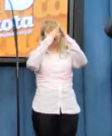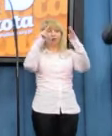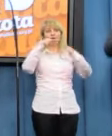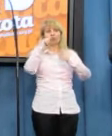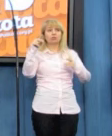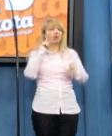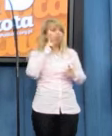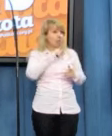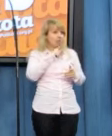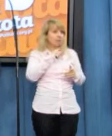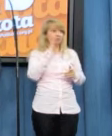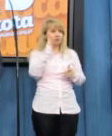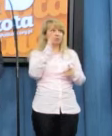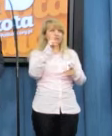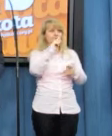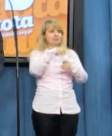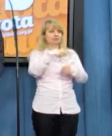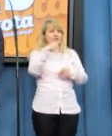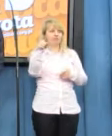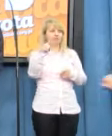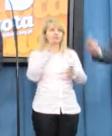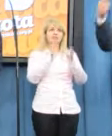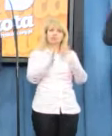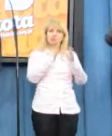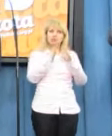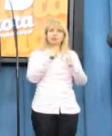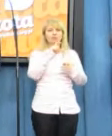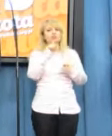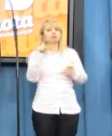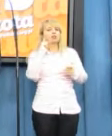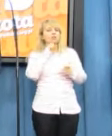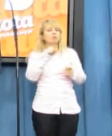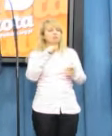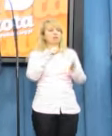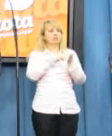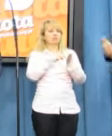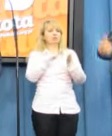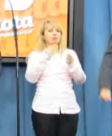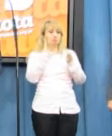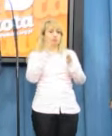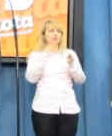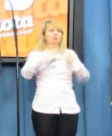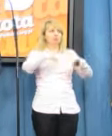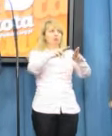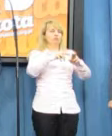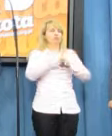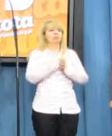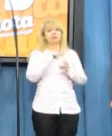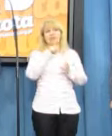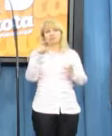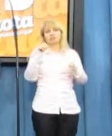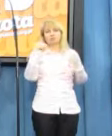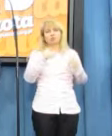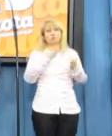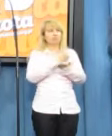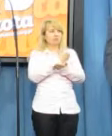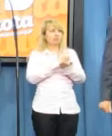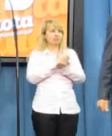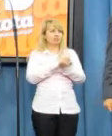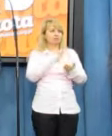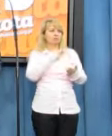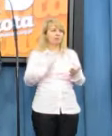naprawdę został zlikwidowany tylko tymczasowo i czy naprawdę tam wróci. Zresztą, czy możemy wierzyć Donaldowi Tuskowi?